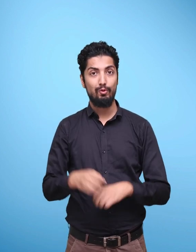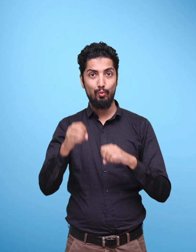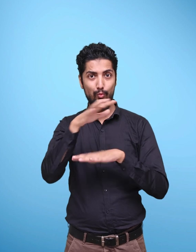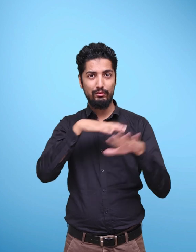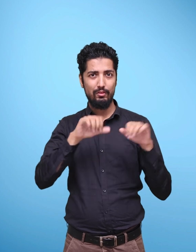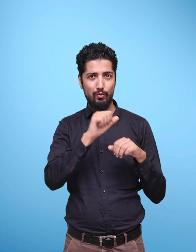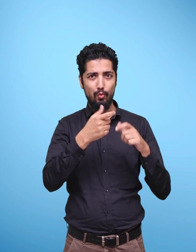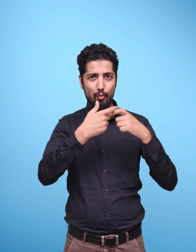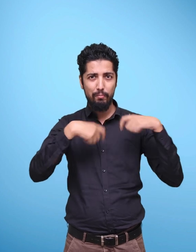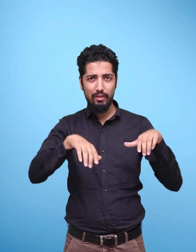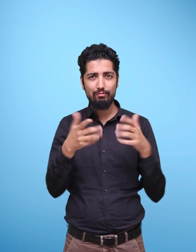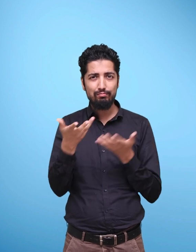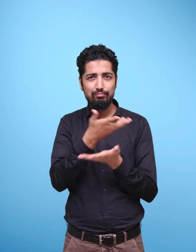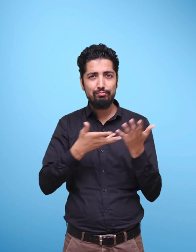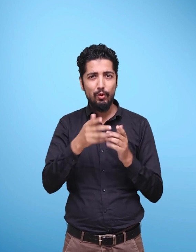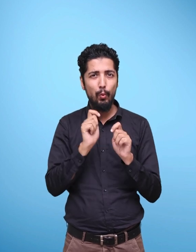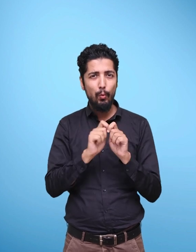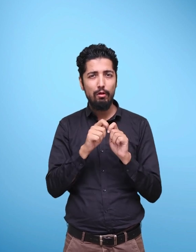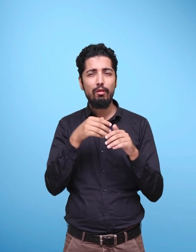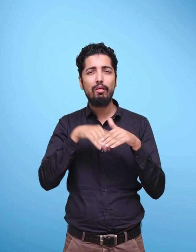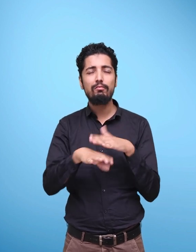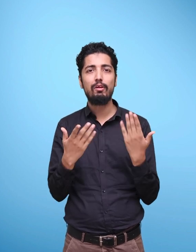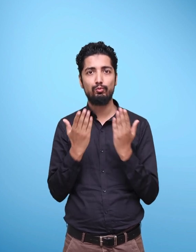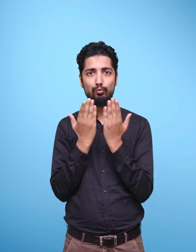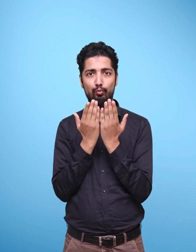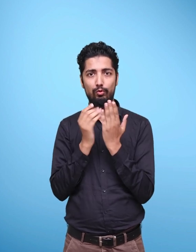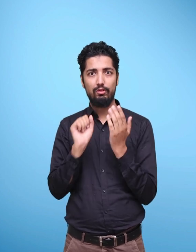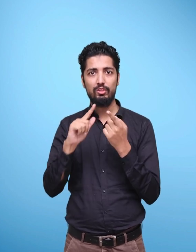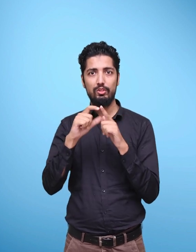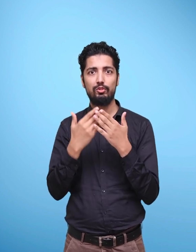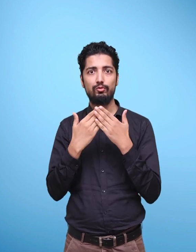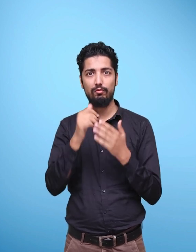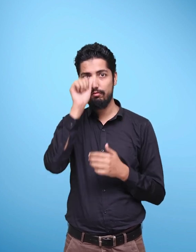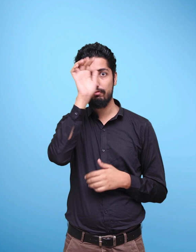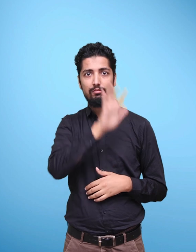As an organization committed to reforming school education in Bharat